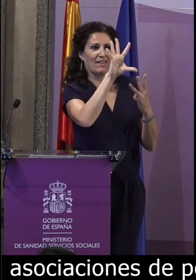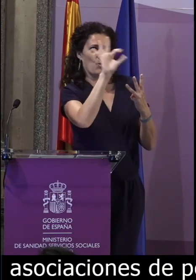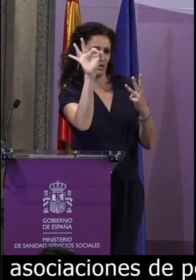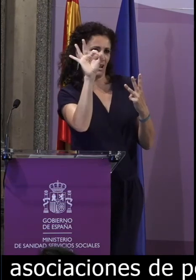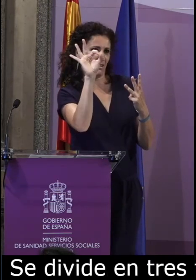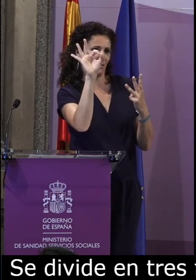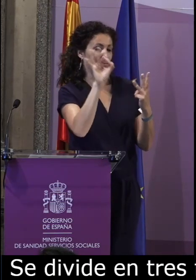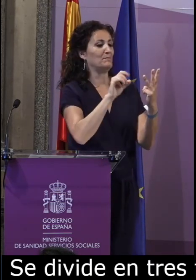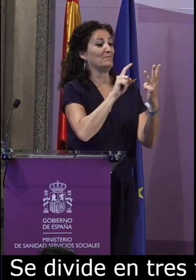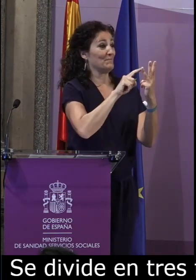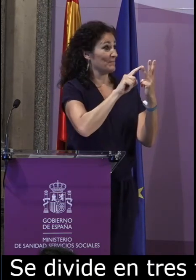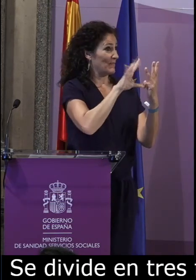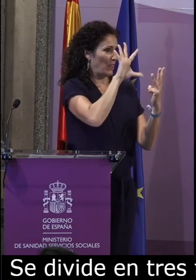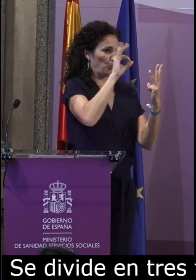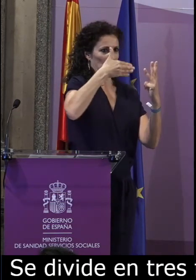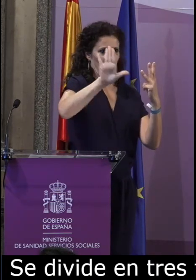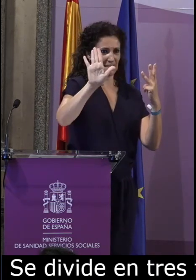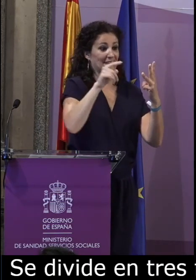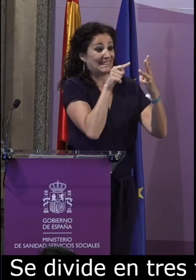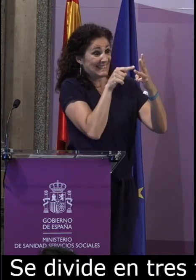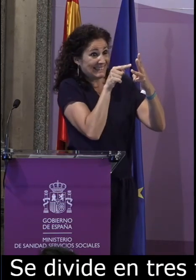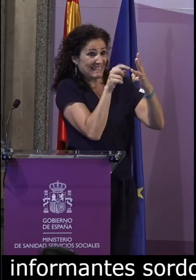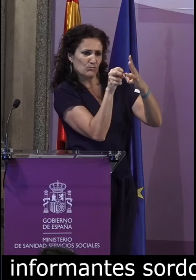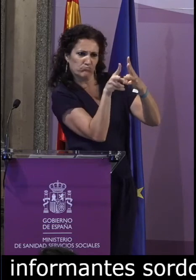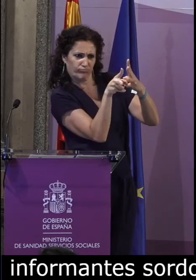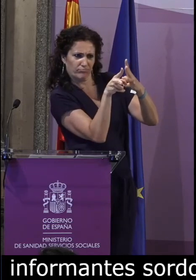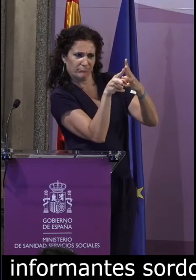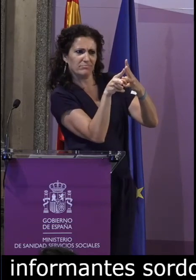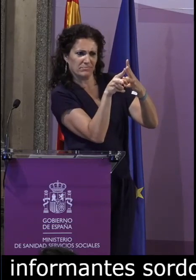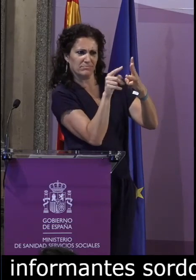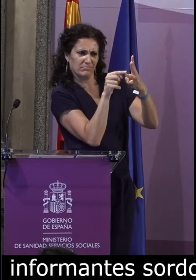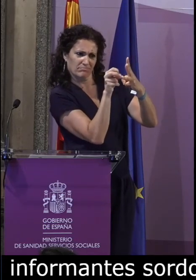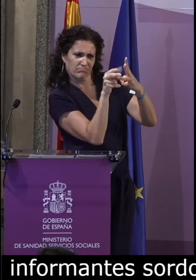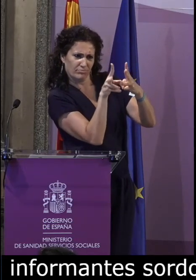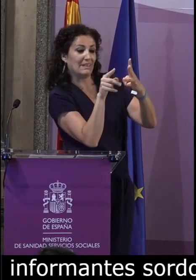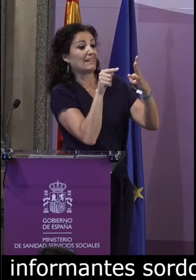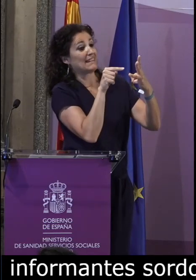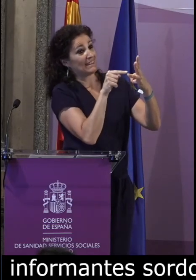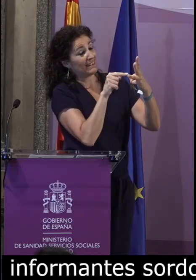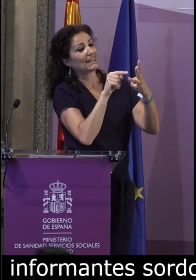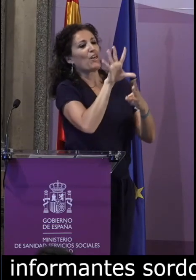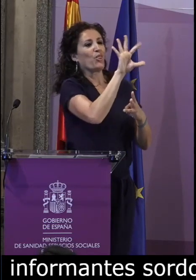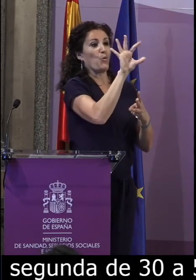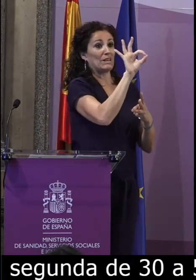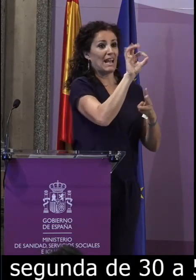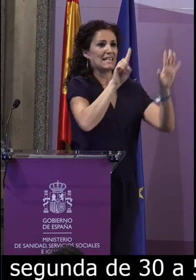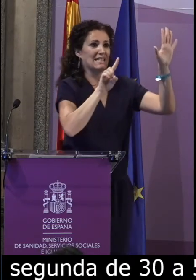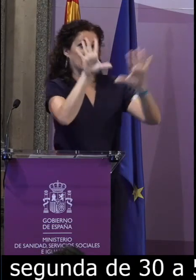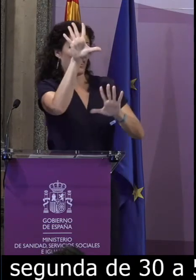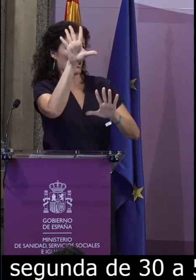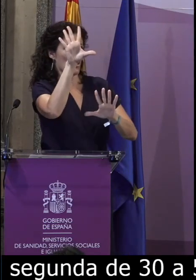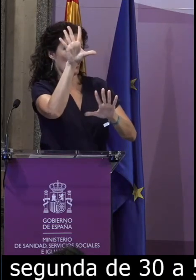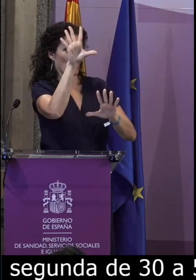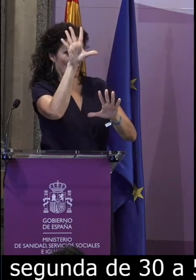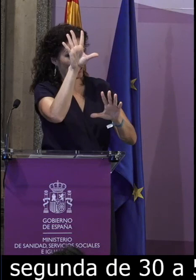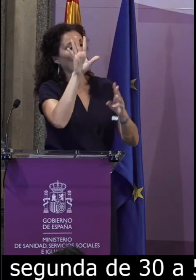segunda de 30 a 50 y una tercera franja de edad de más de 50 subdividido a su vez en dos grupos que sería